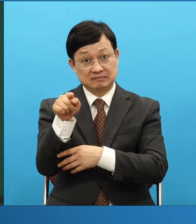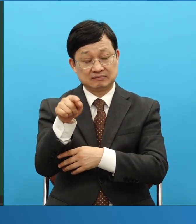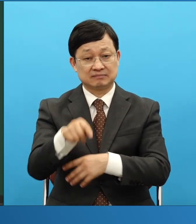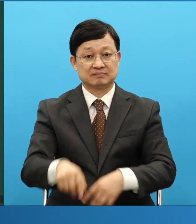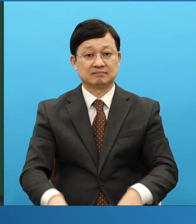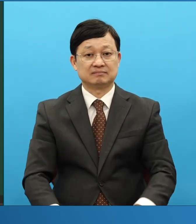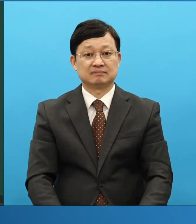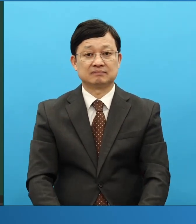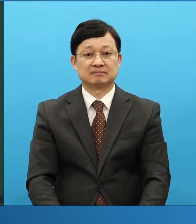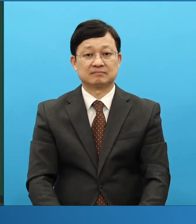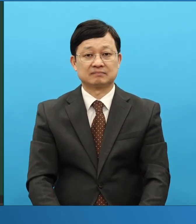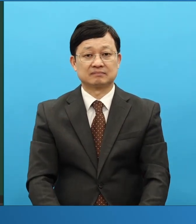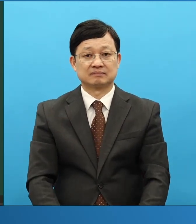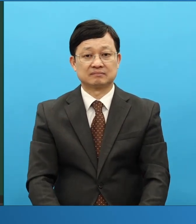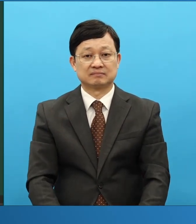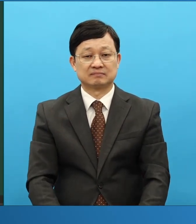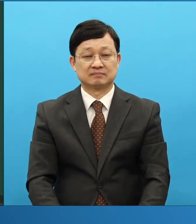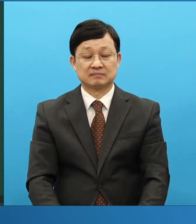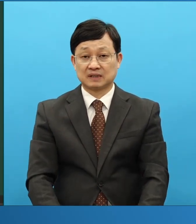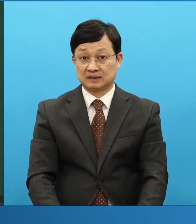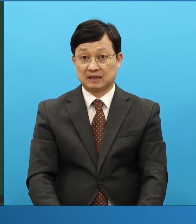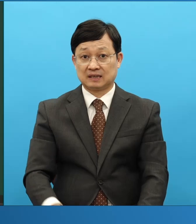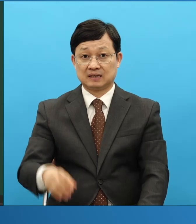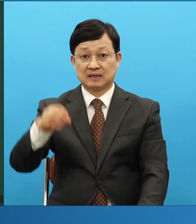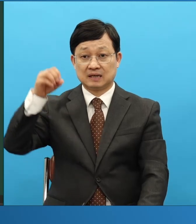오늘 주제입니다 이 캠프를 늘 해야 돼요